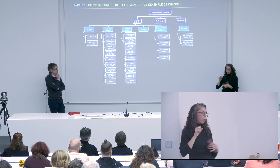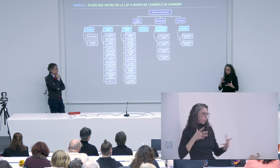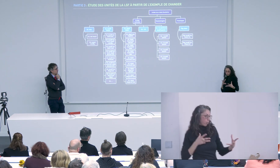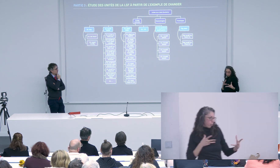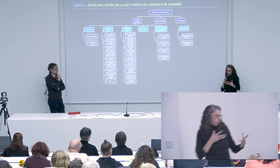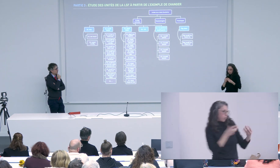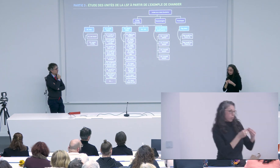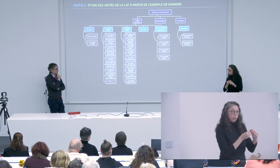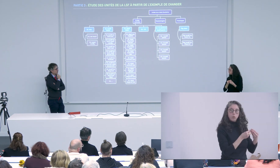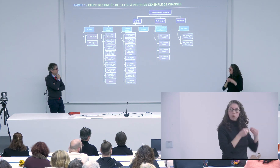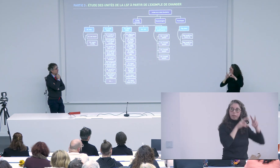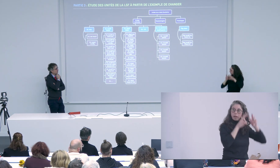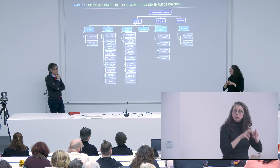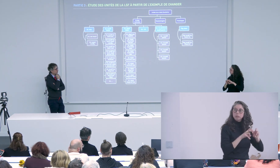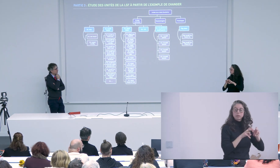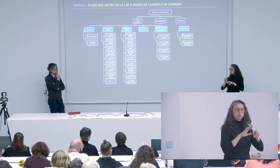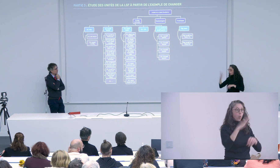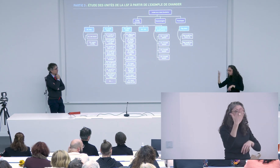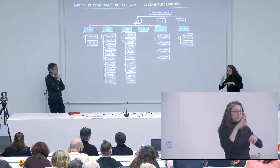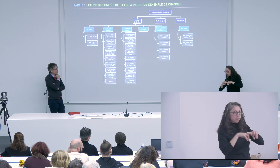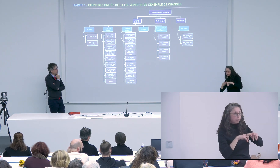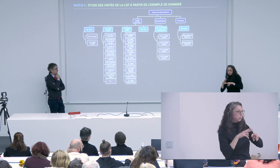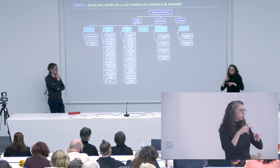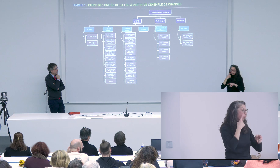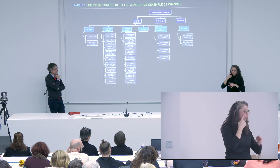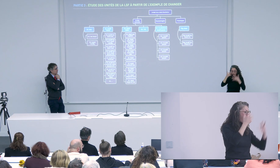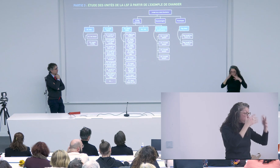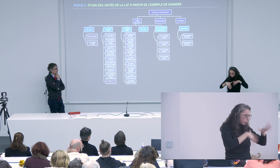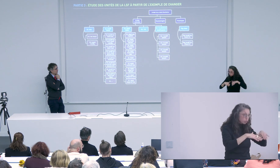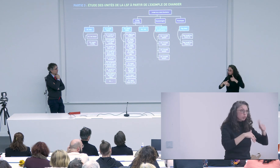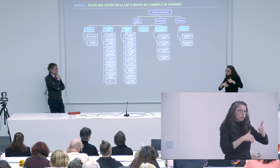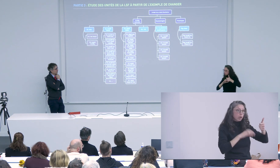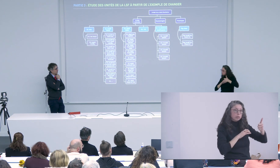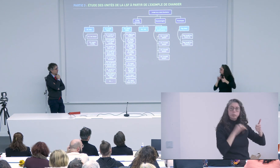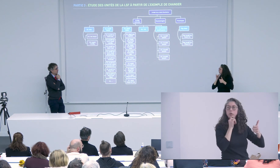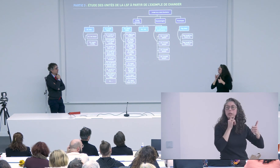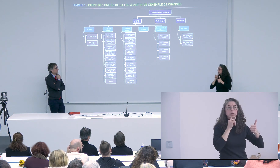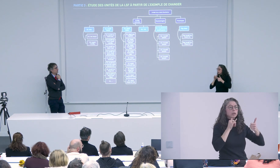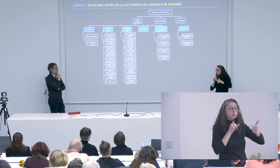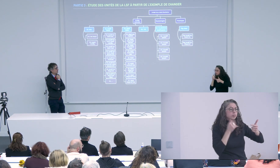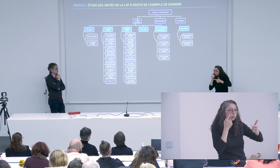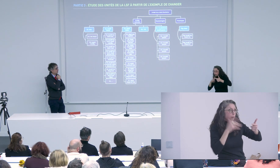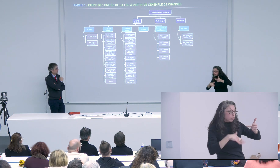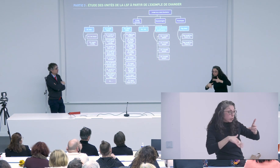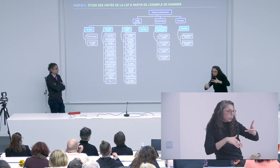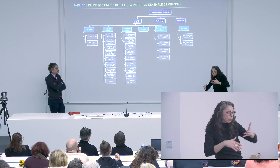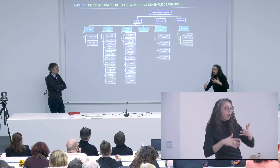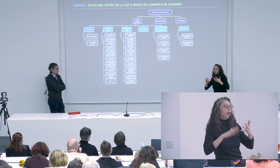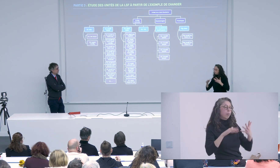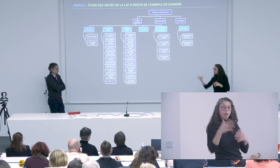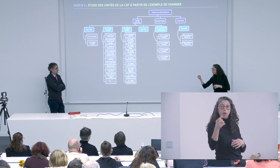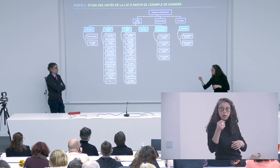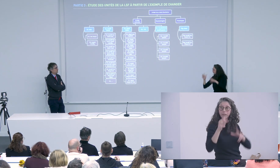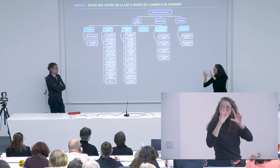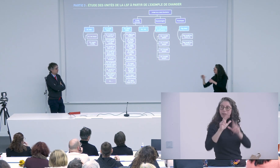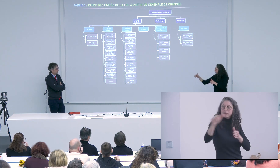justement ces outils-là qu'on travaille aussi ensemble pour aussi travailler sur avec cette approche